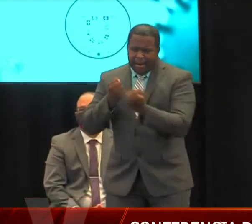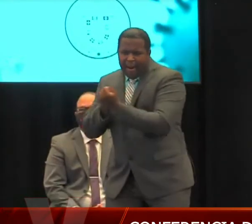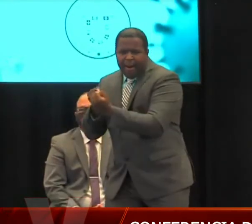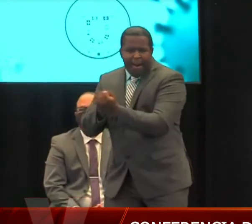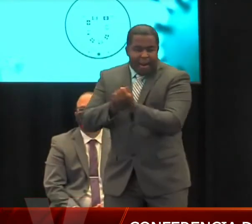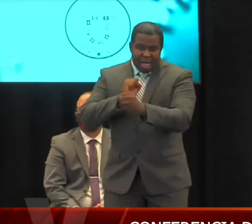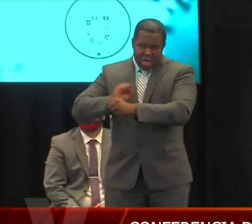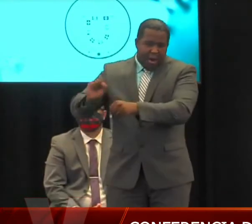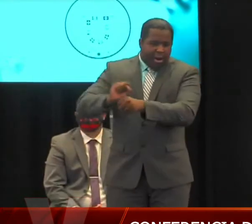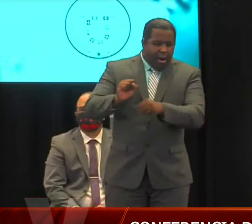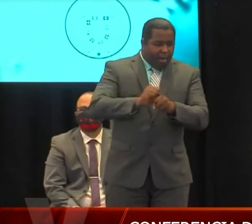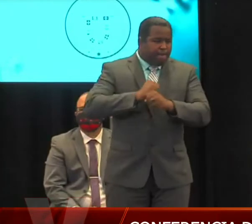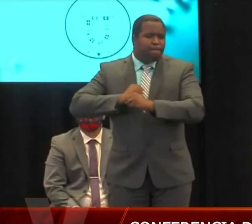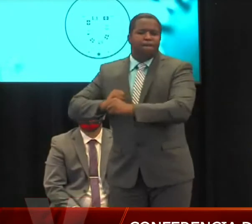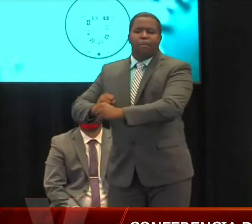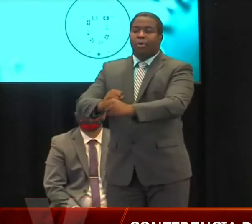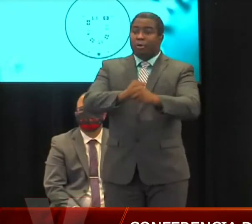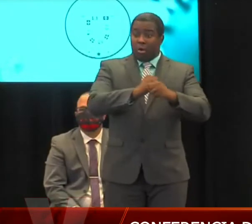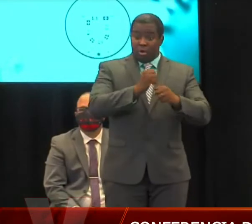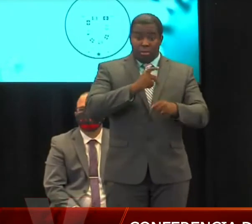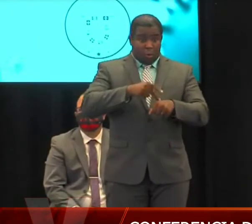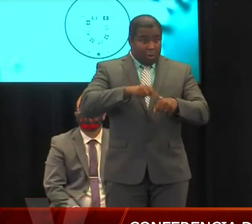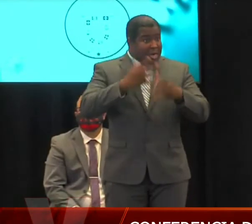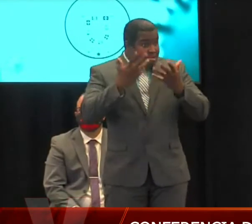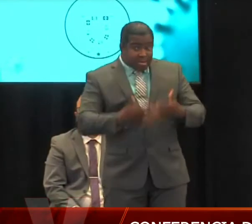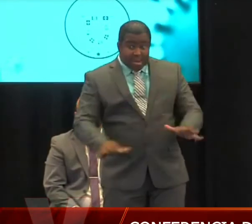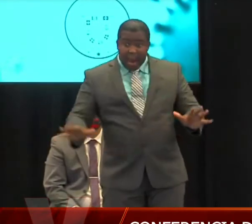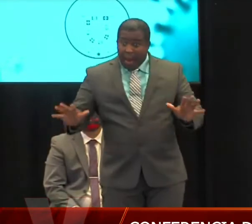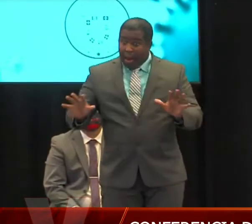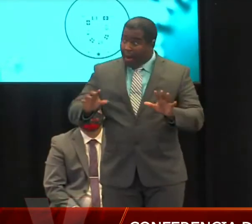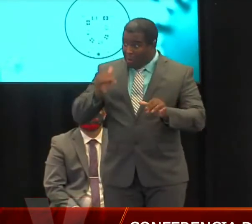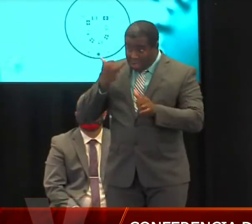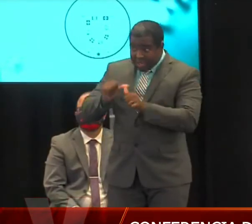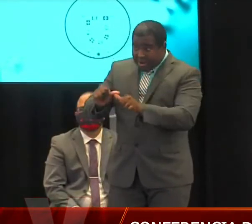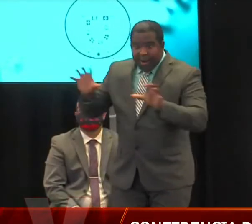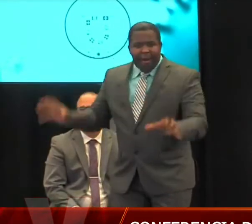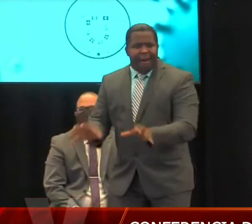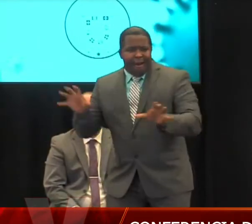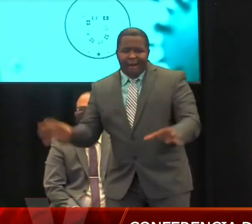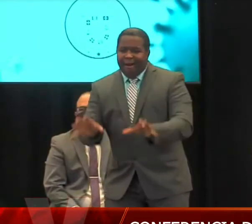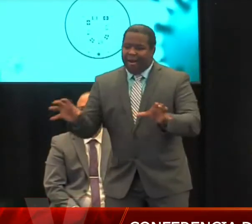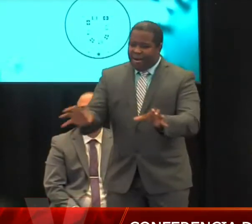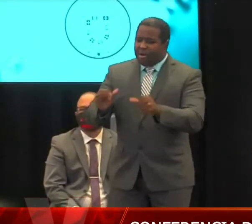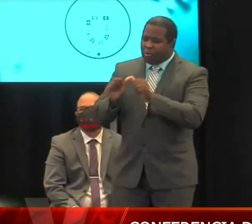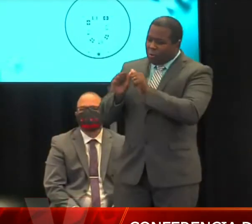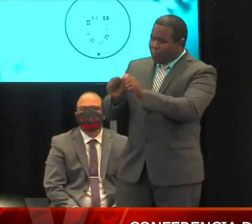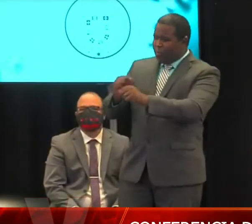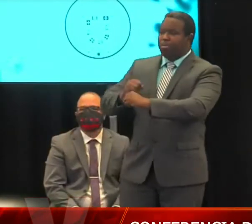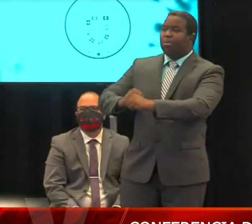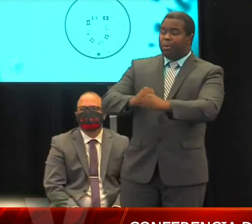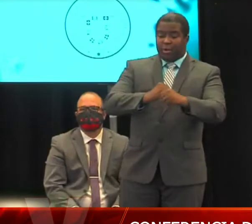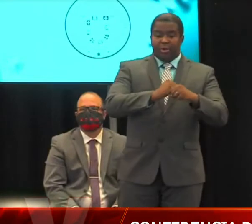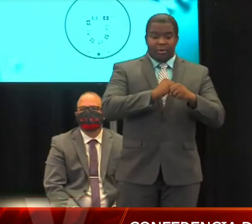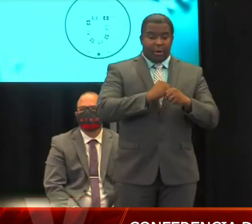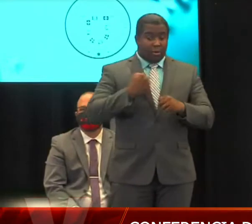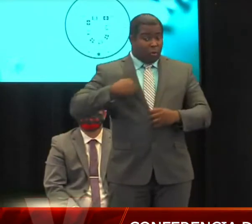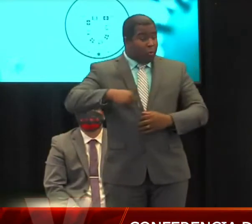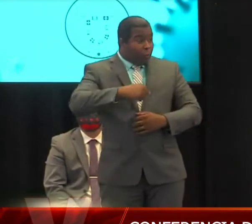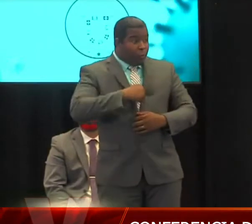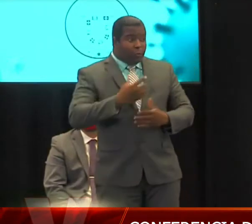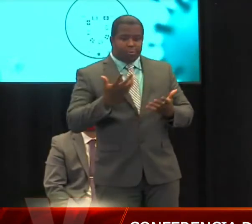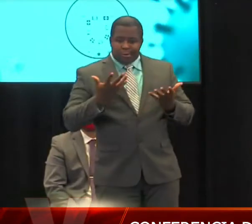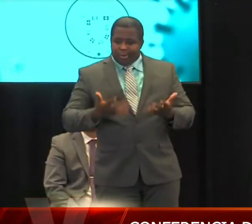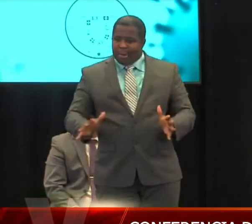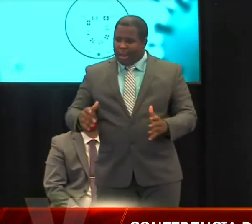un esfuerzo gigantesco, de la misma forma, hablo de, nosotros tenemos sobre un millón de pruebas en Puerto Rico, entre moleculares y